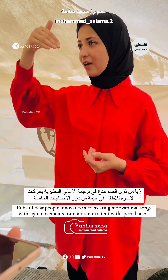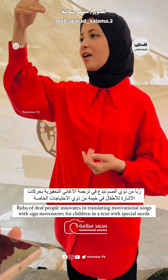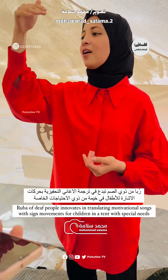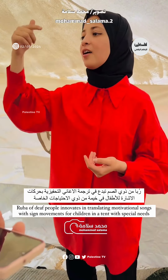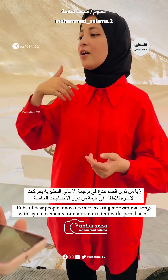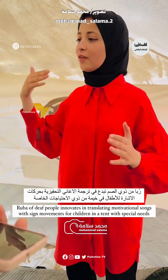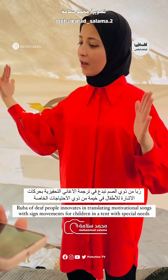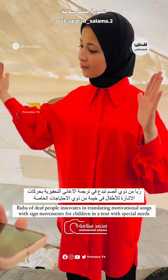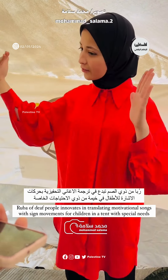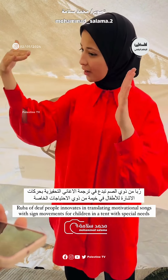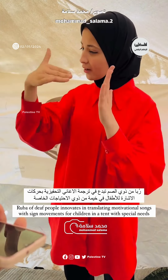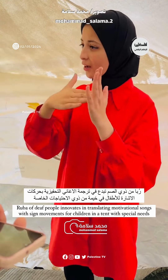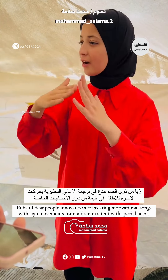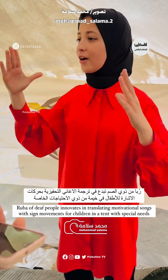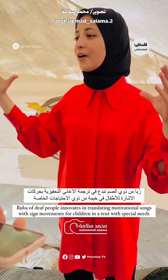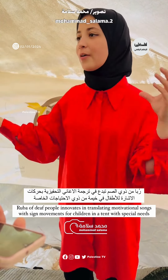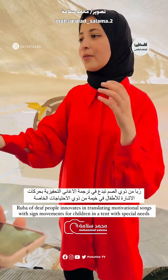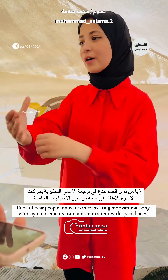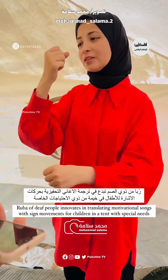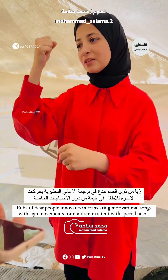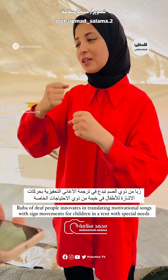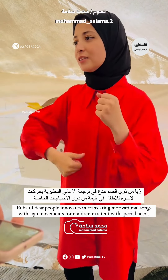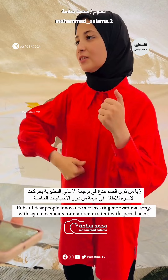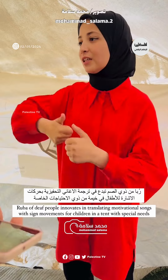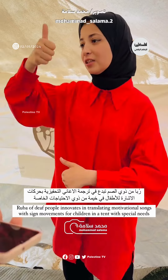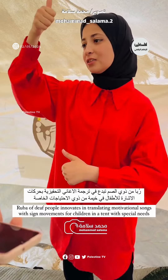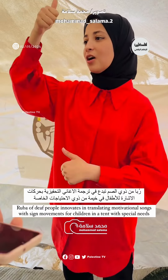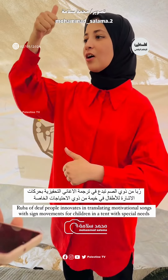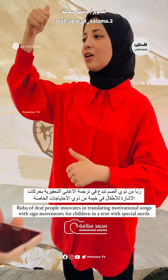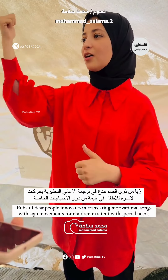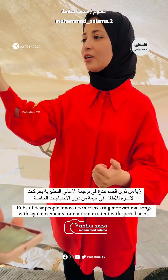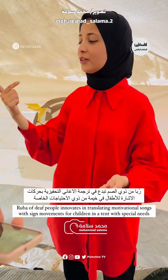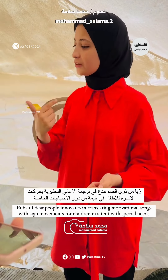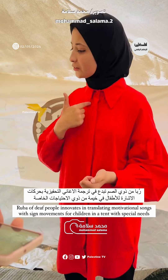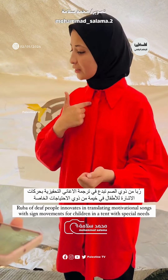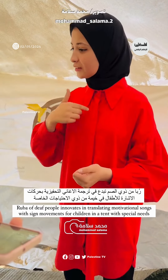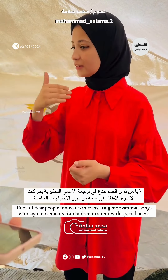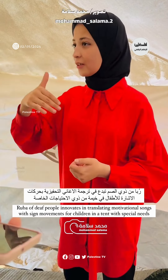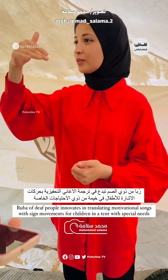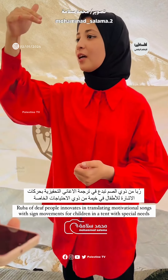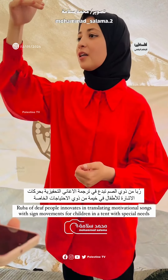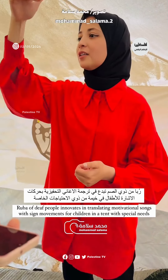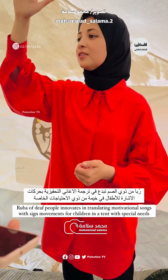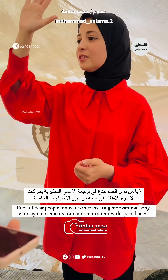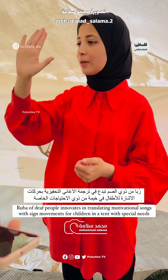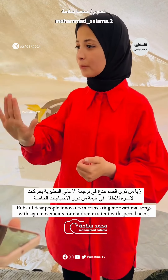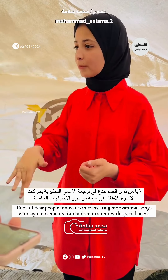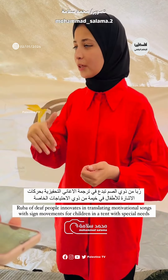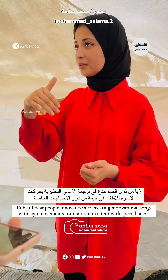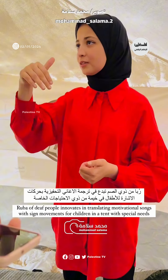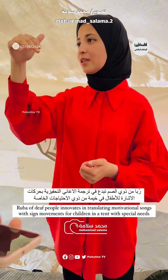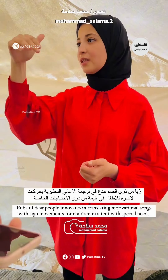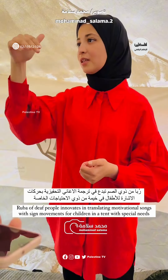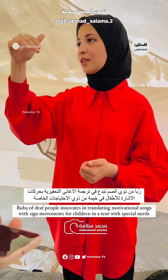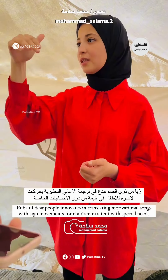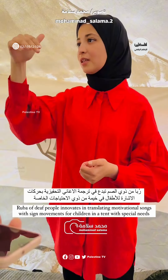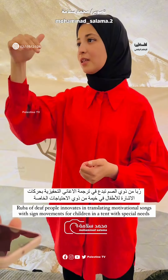وزي تجاس وقت ورانا بدون سبب تجاس وقت ورانا